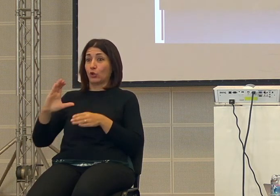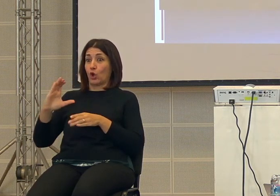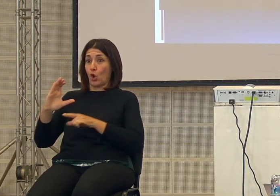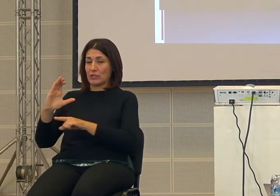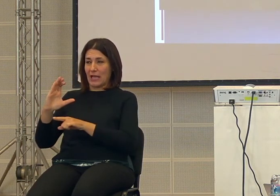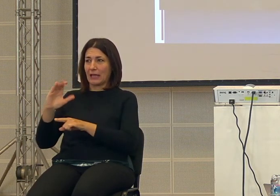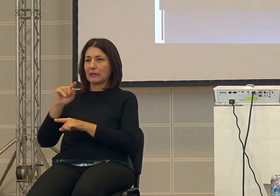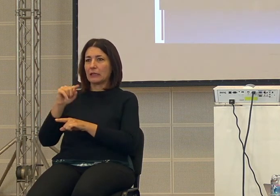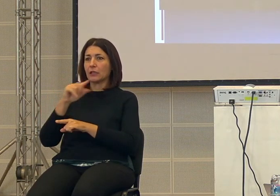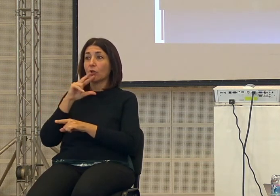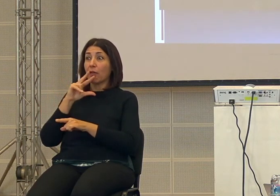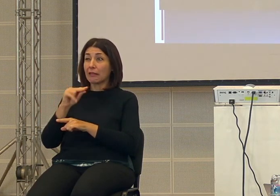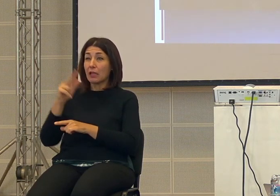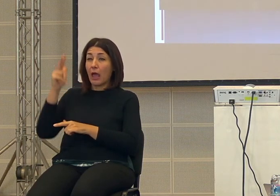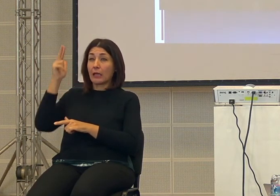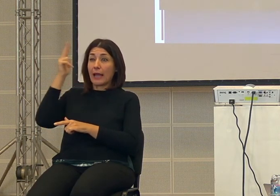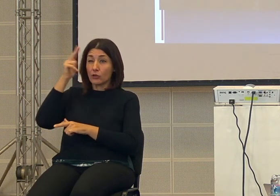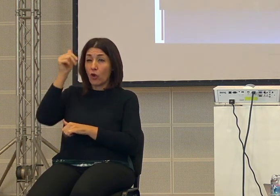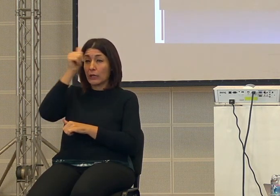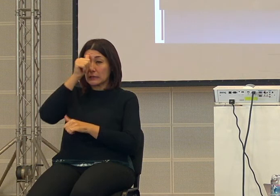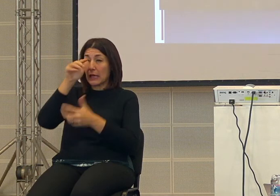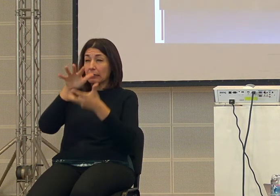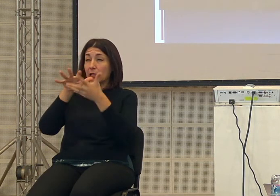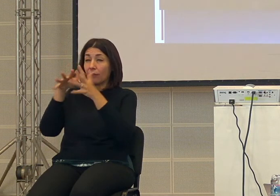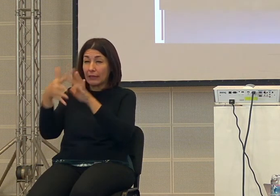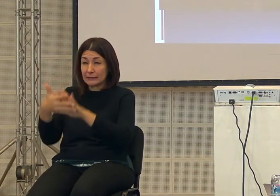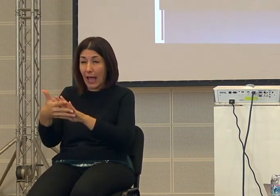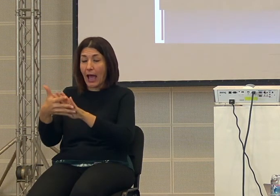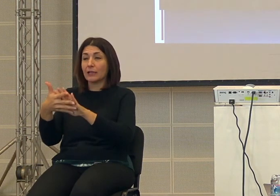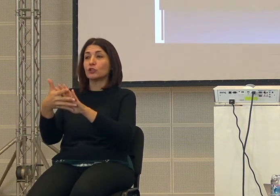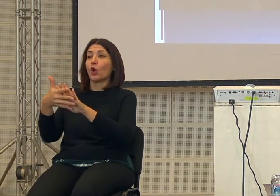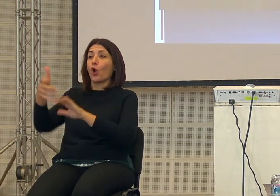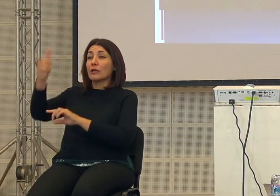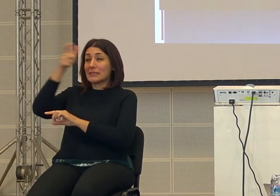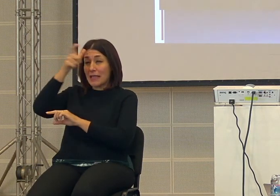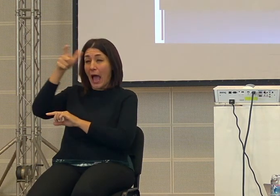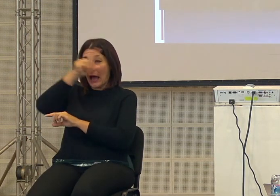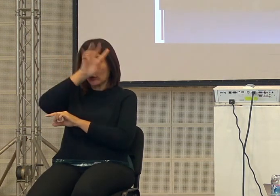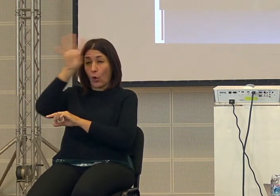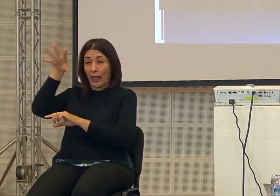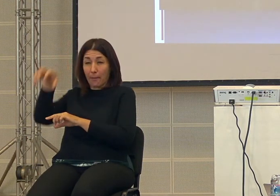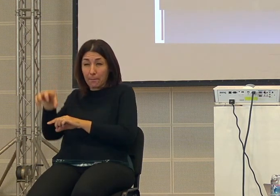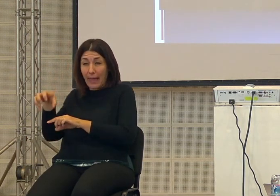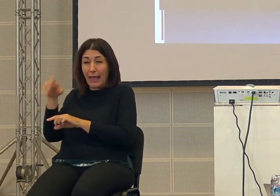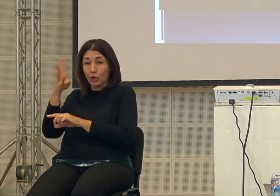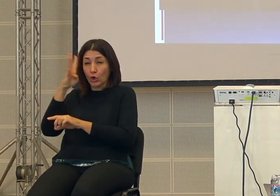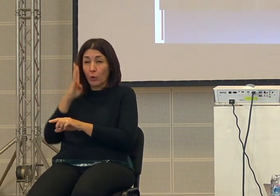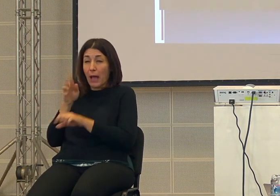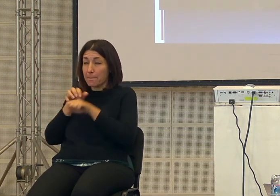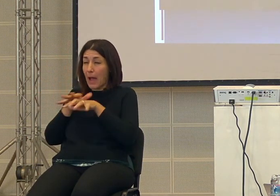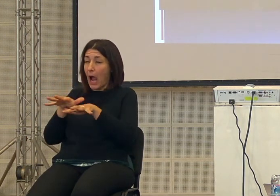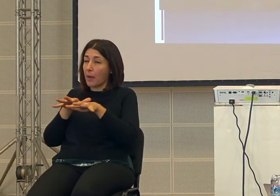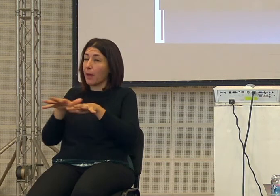la religione cristiana sarebbe diventata la religione di stato dell'impero romano e avrebbe creato una